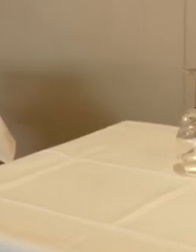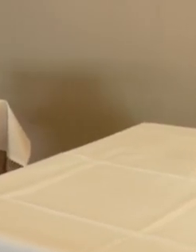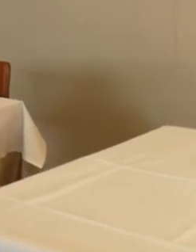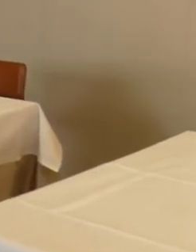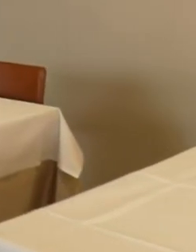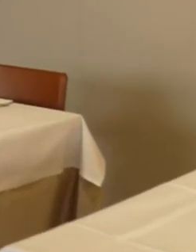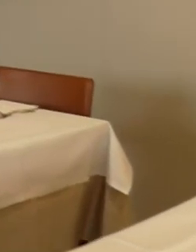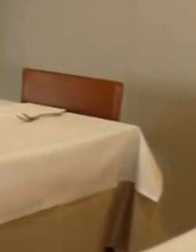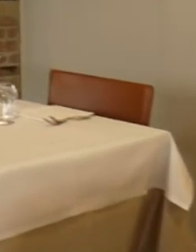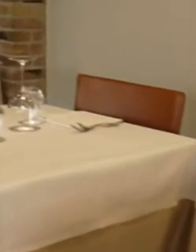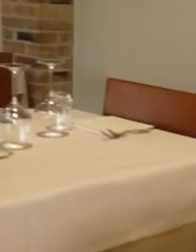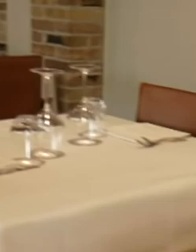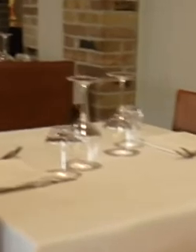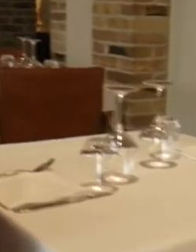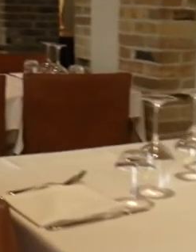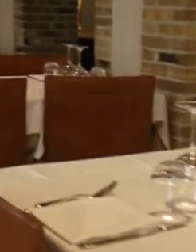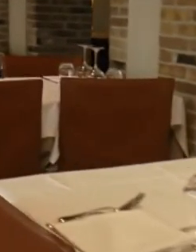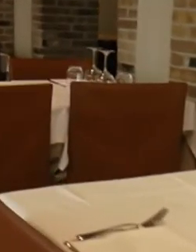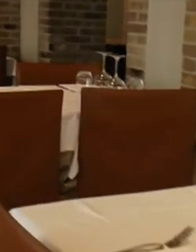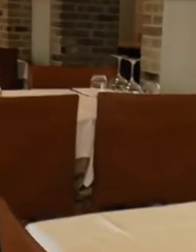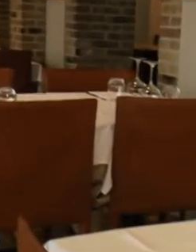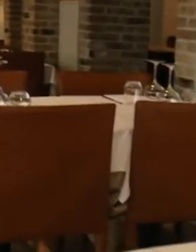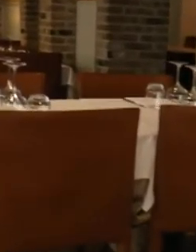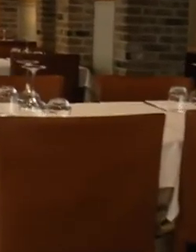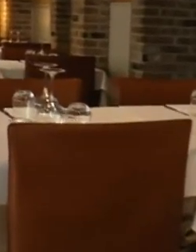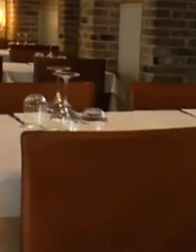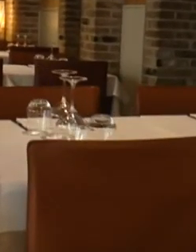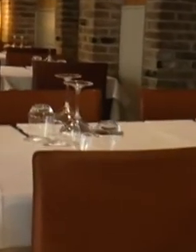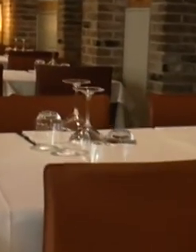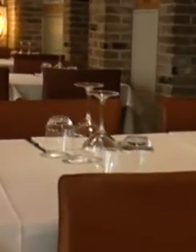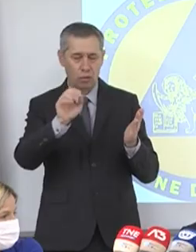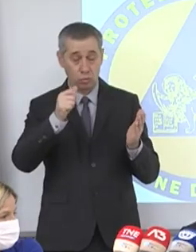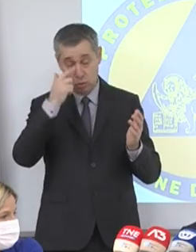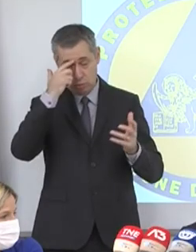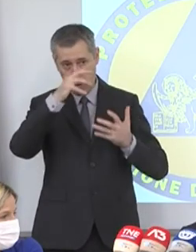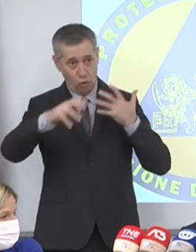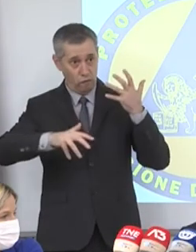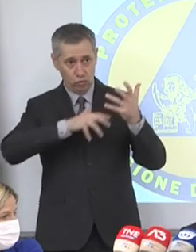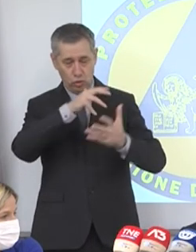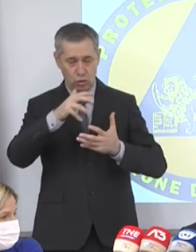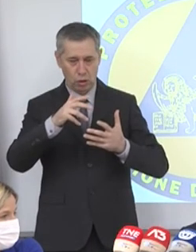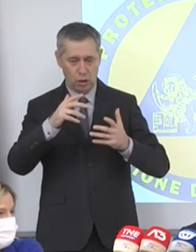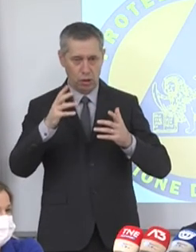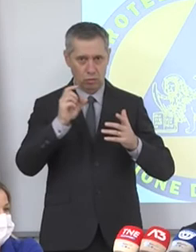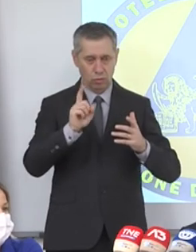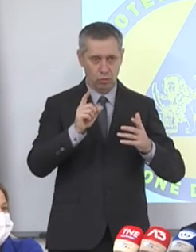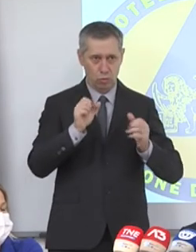zona bianca prevederà anche una nuova ordinanza della regione per definire cosa è consentito fare o meno. Noi l'ordinanza la facciamo.